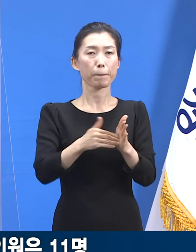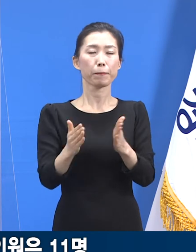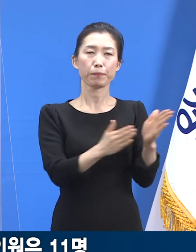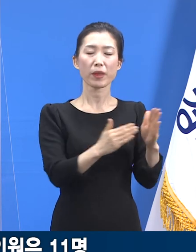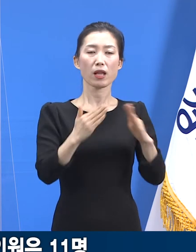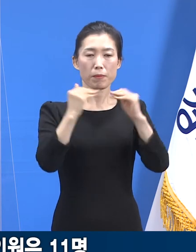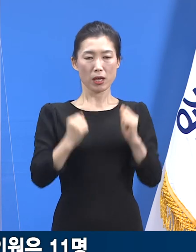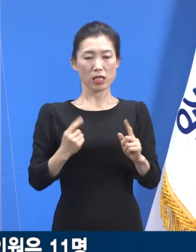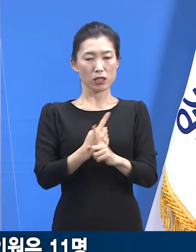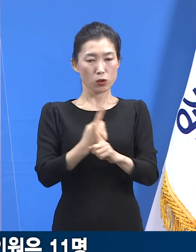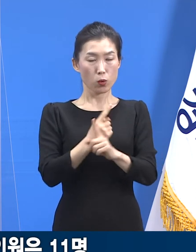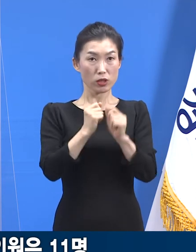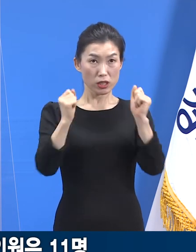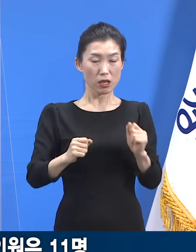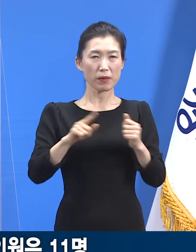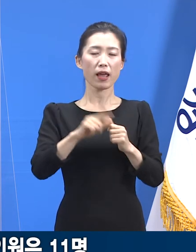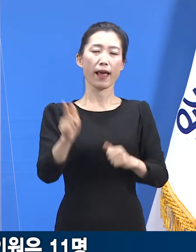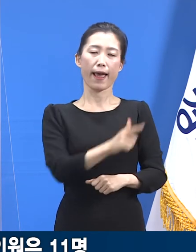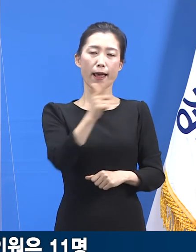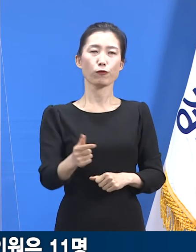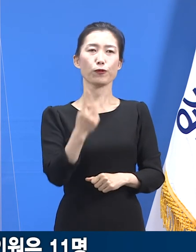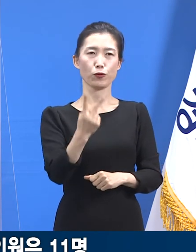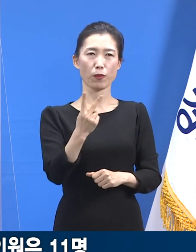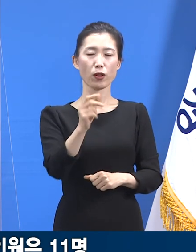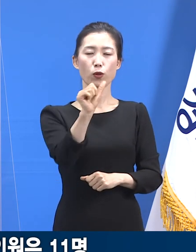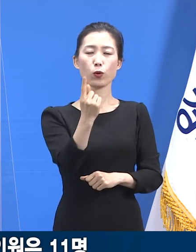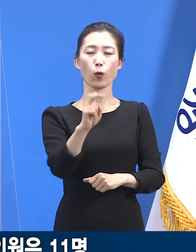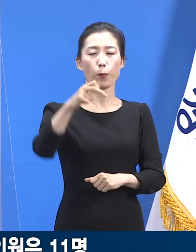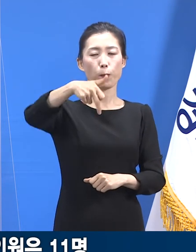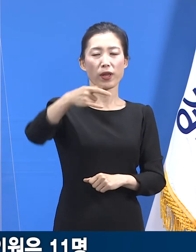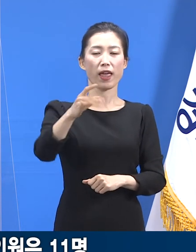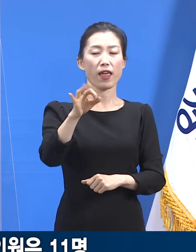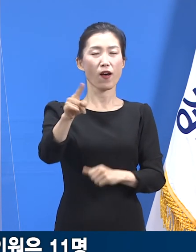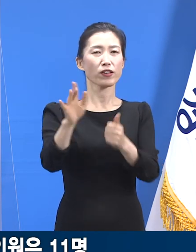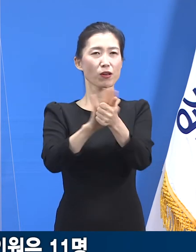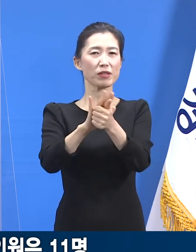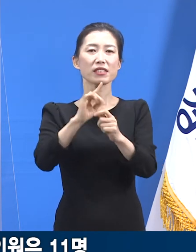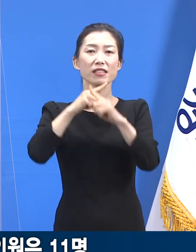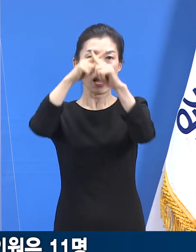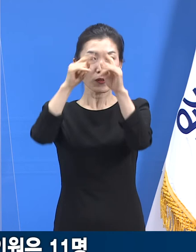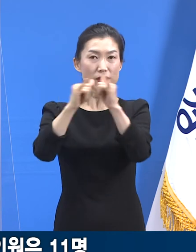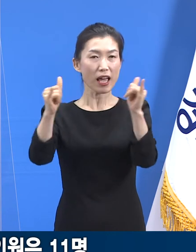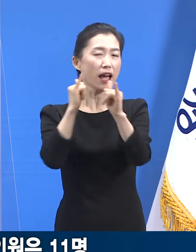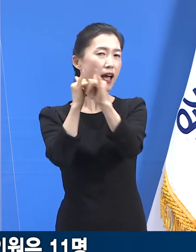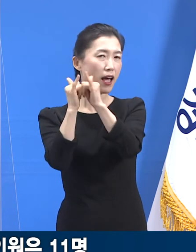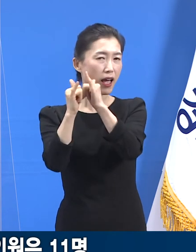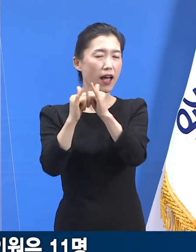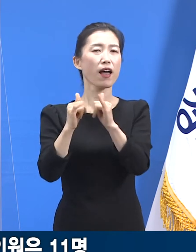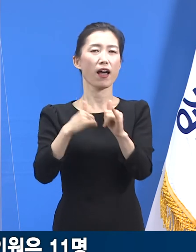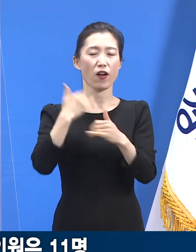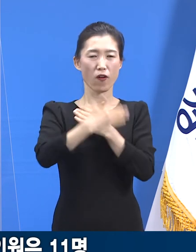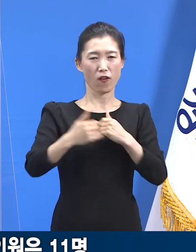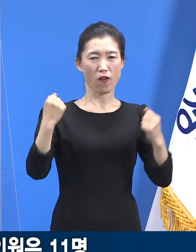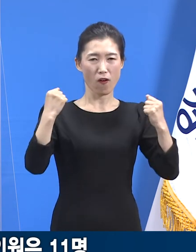하루 2번씩 홈케어 시스템 운영단 소속 간호사들과 유선통화를 통해 건강관리를 받습니다.